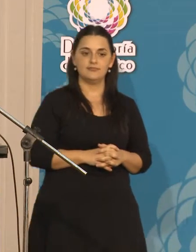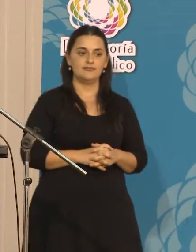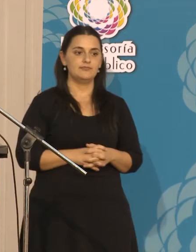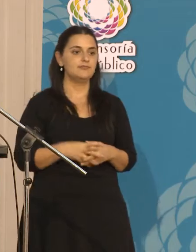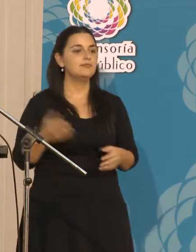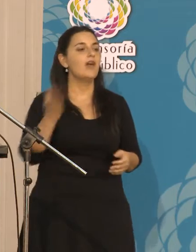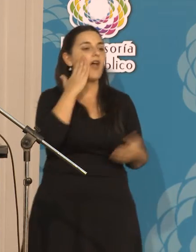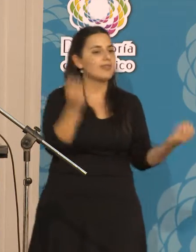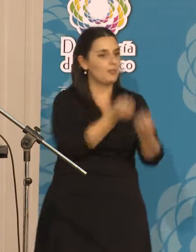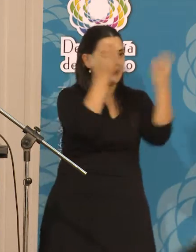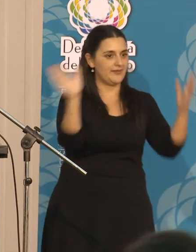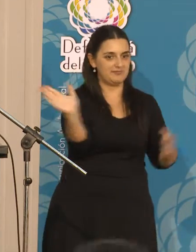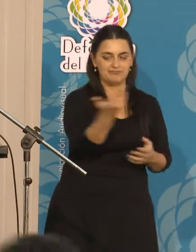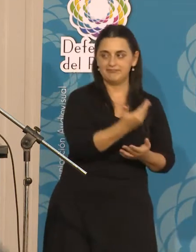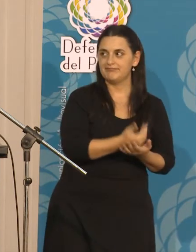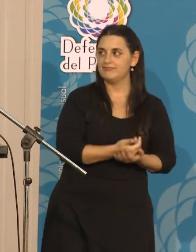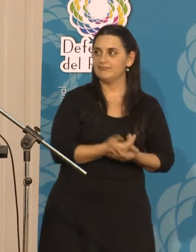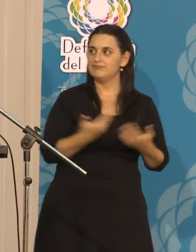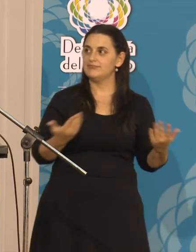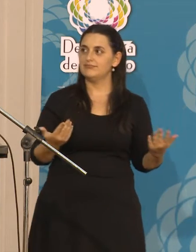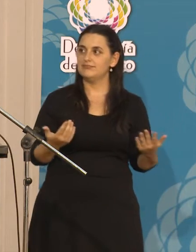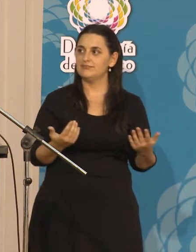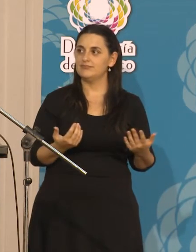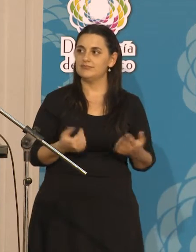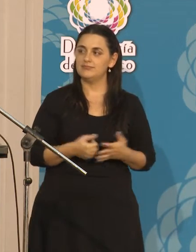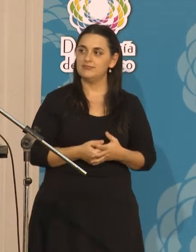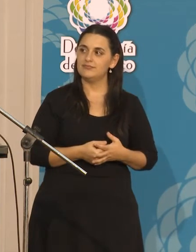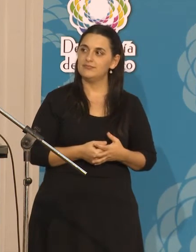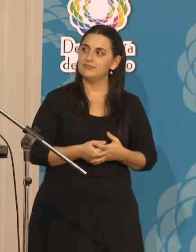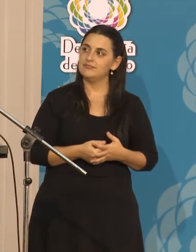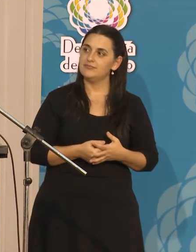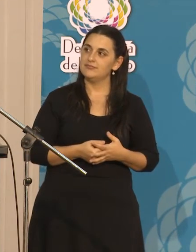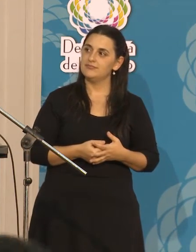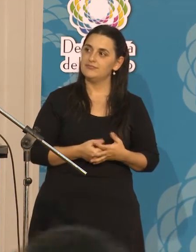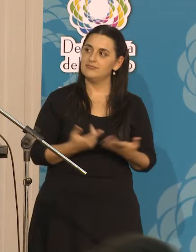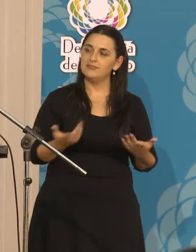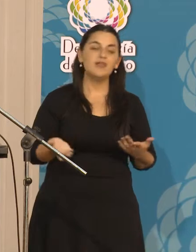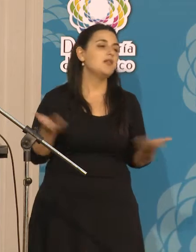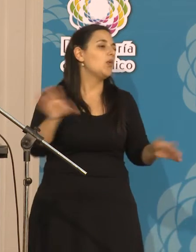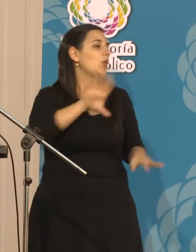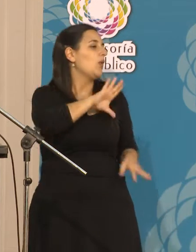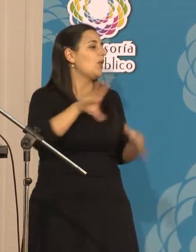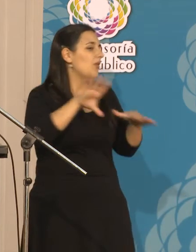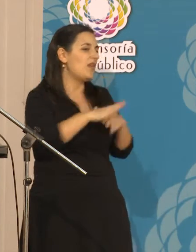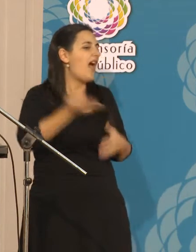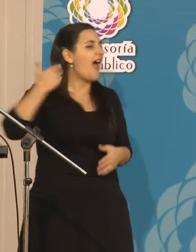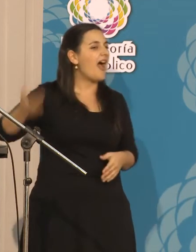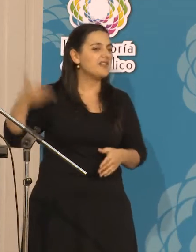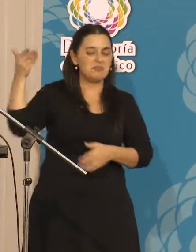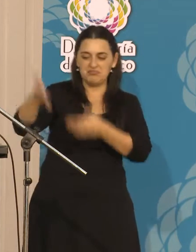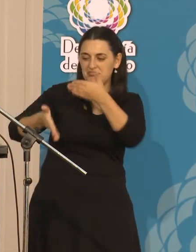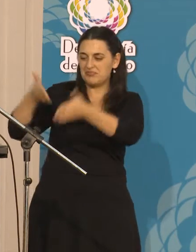Buenas tardes a todos, porque muchos fueron pasando y fueron expresando sus ideas.